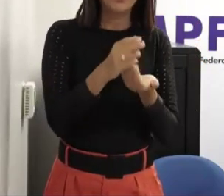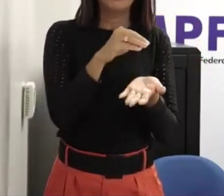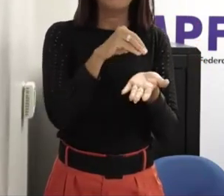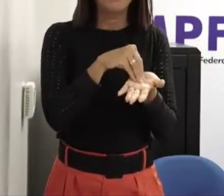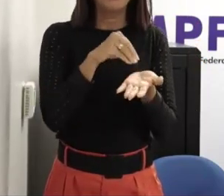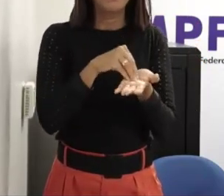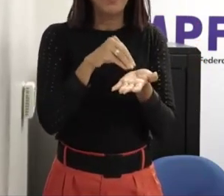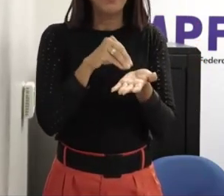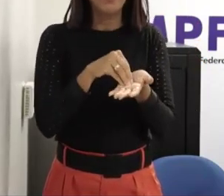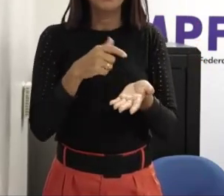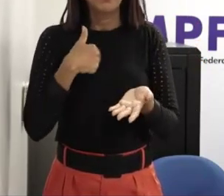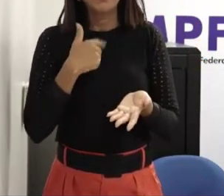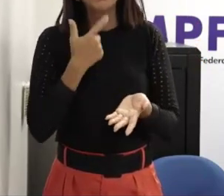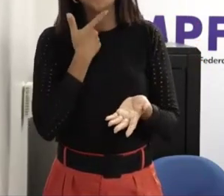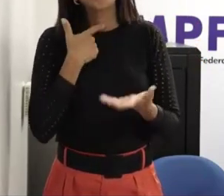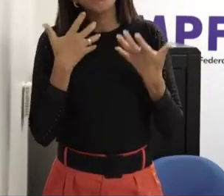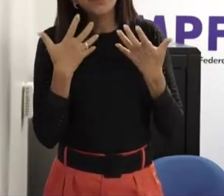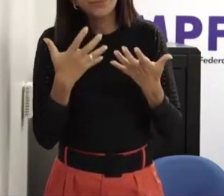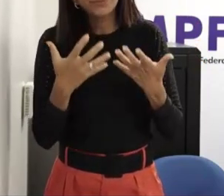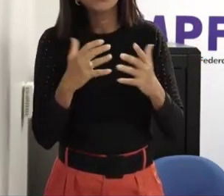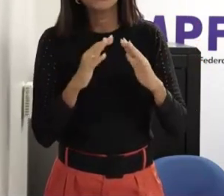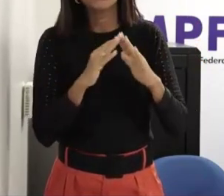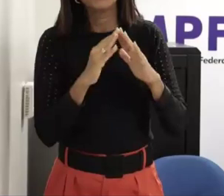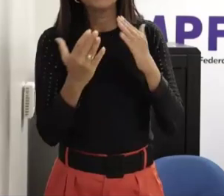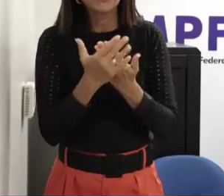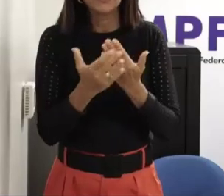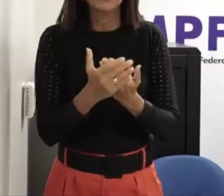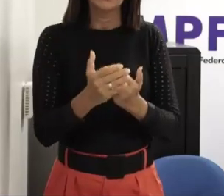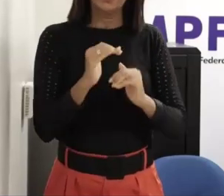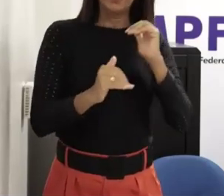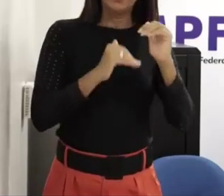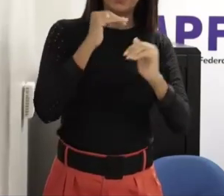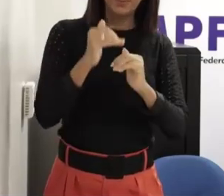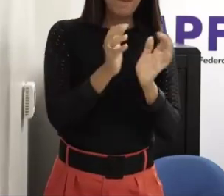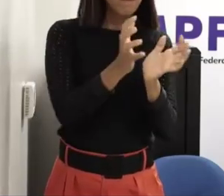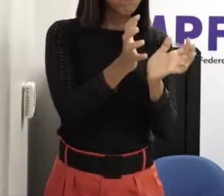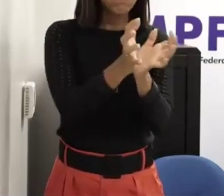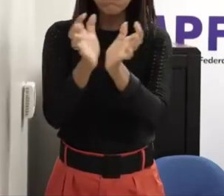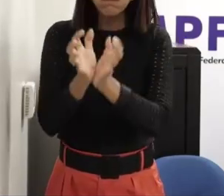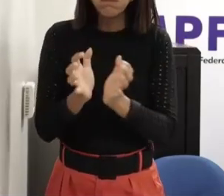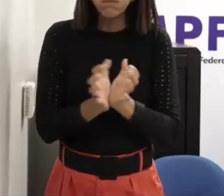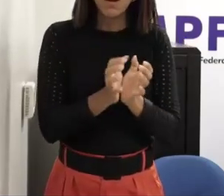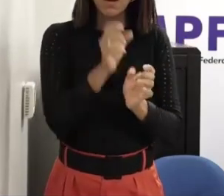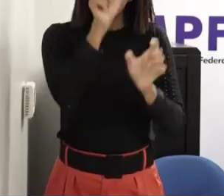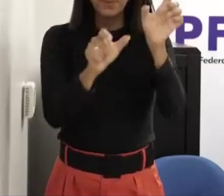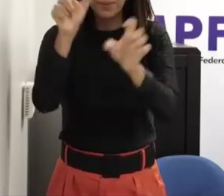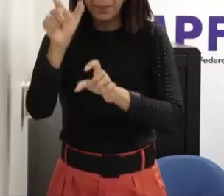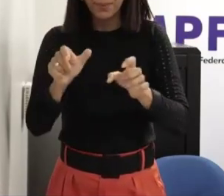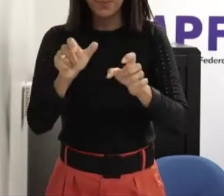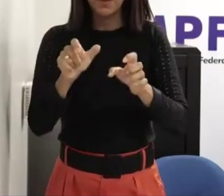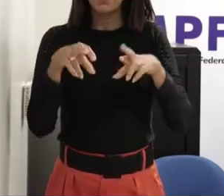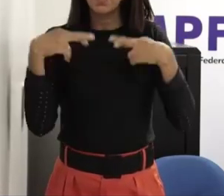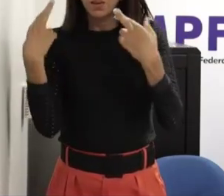imaginação mas sem dúvida criar uma força tarefa honesta aberta a discussão que